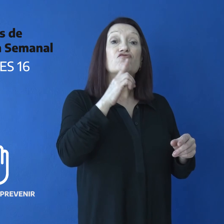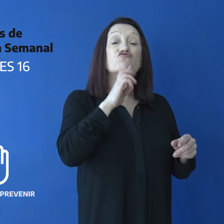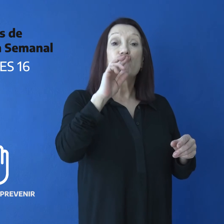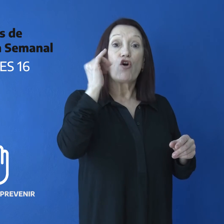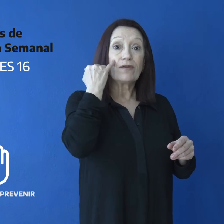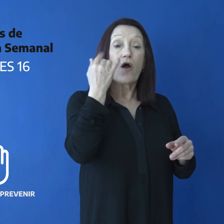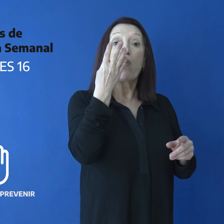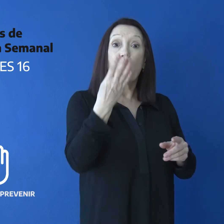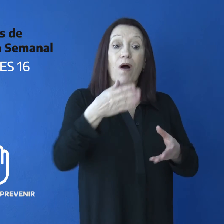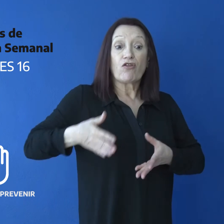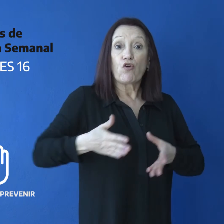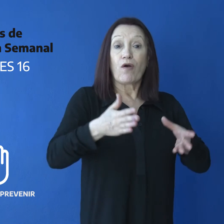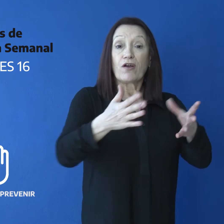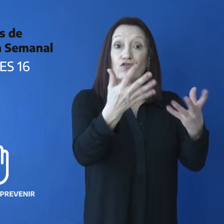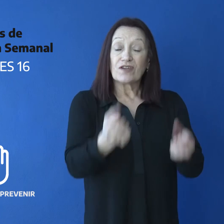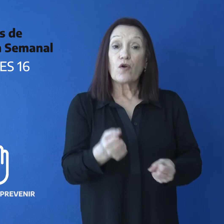Cañadón Seco, 1 Ramón Santos.